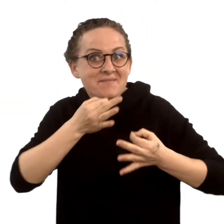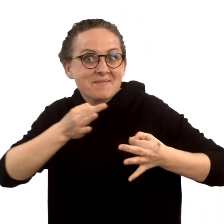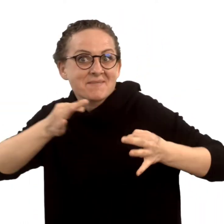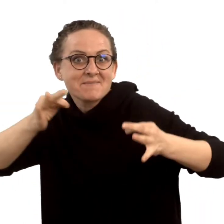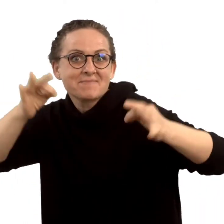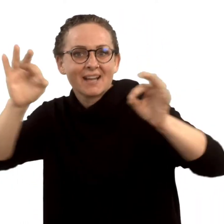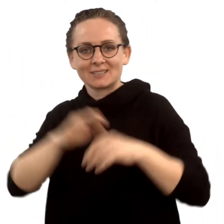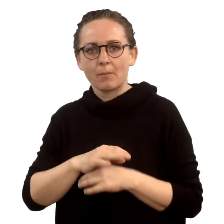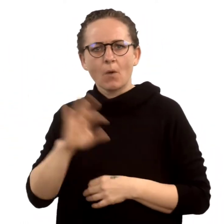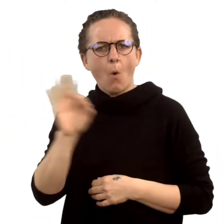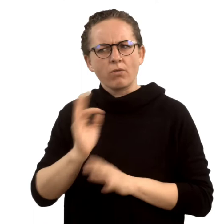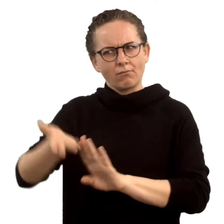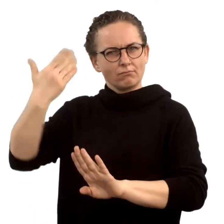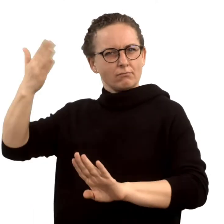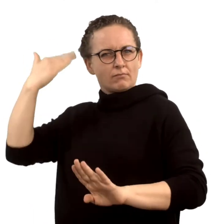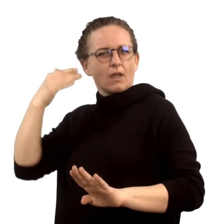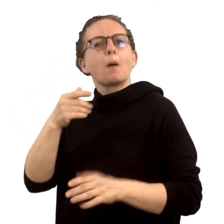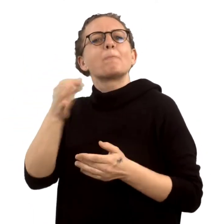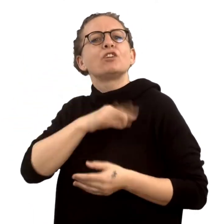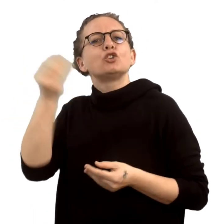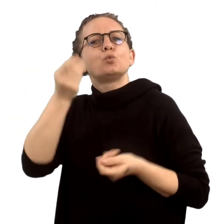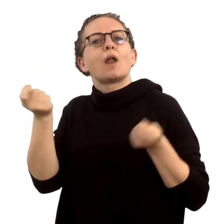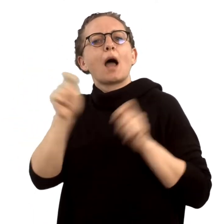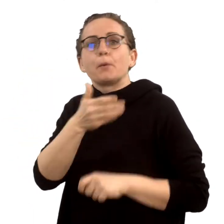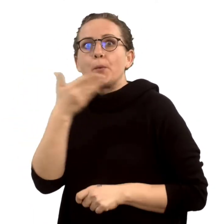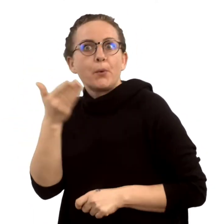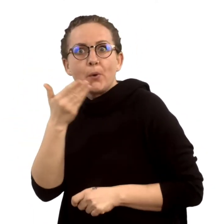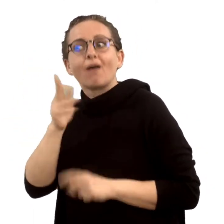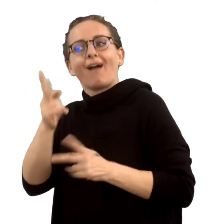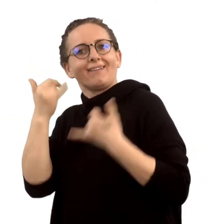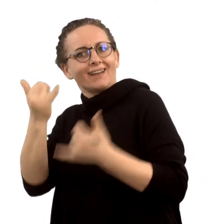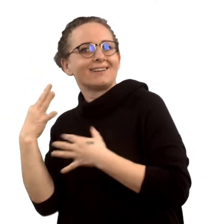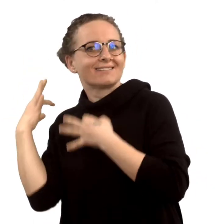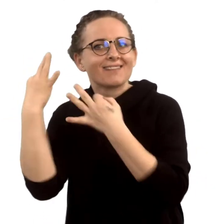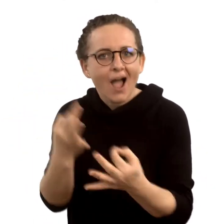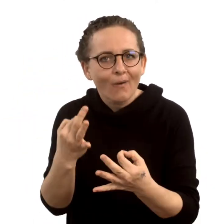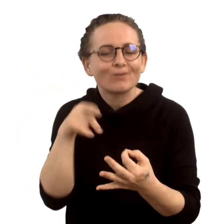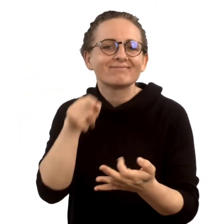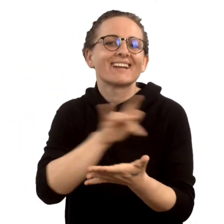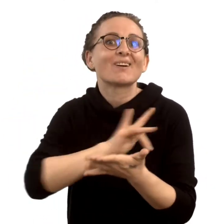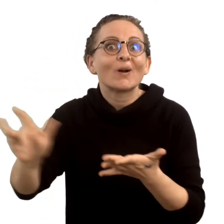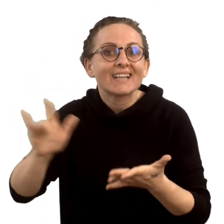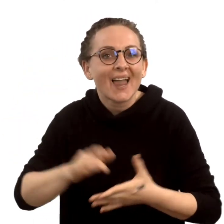oder einen Pflichtschulabschluss nachholen. Und das kostenlos.